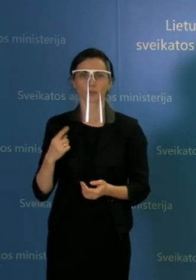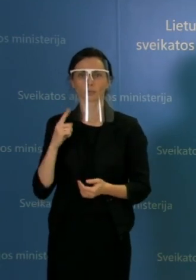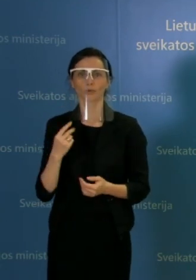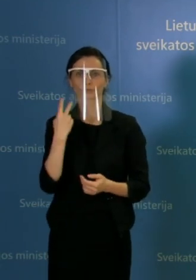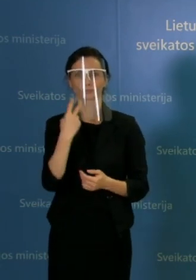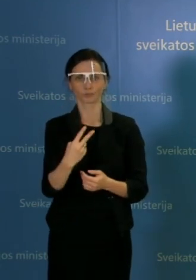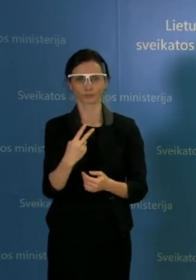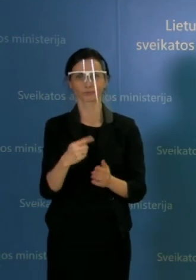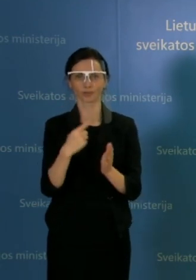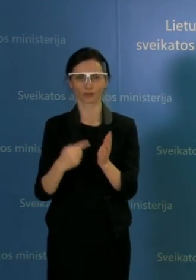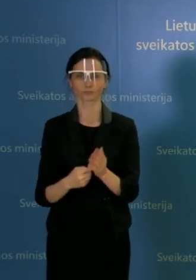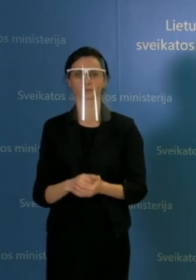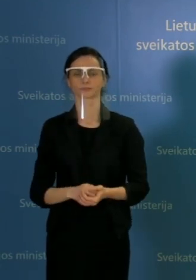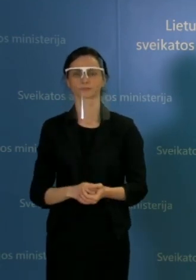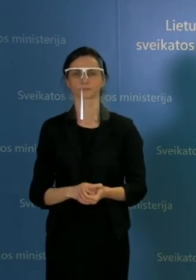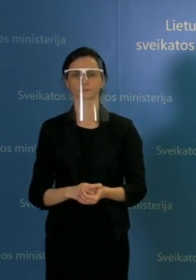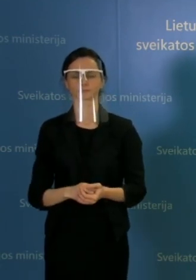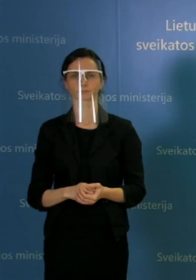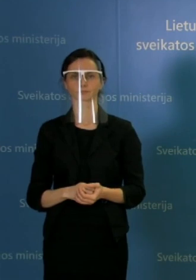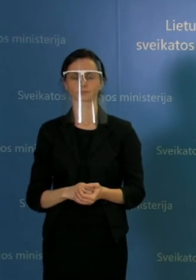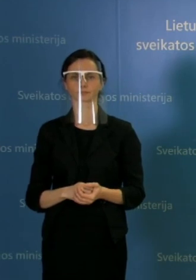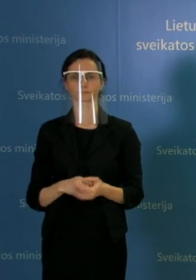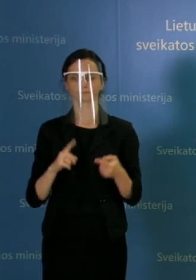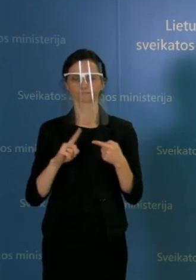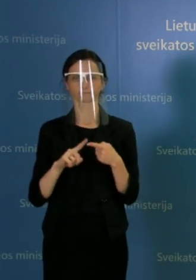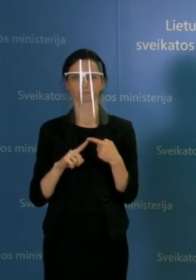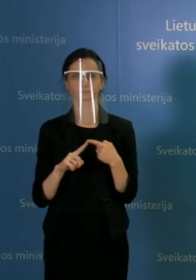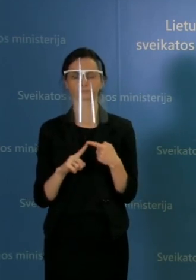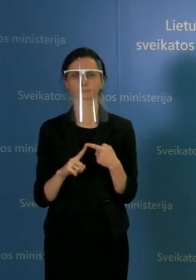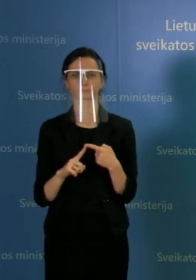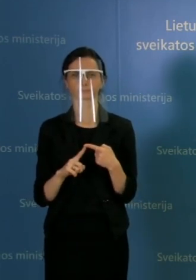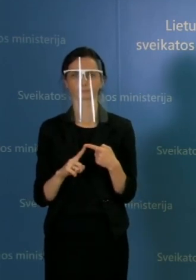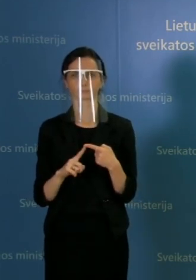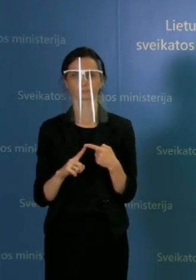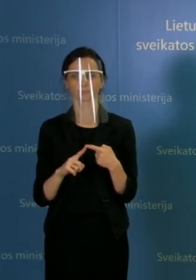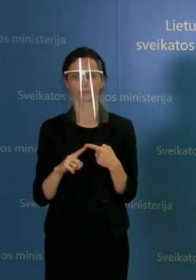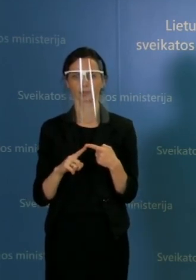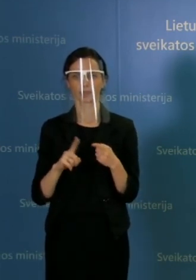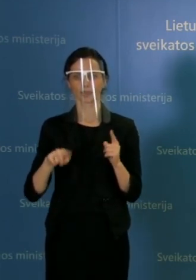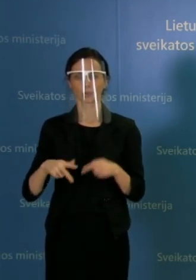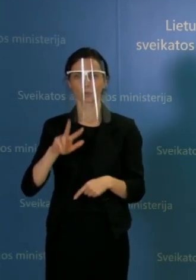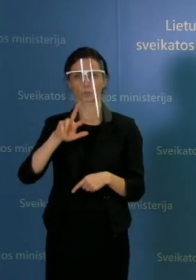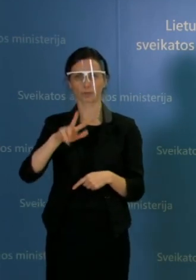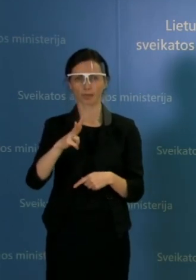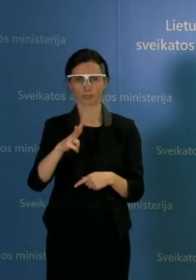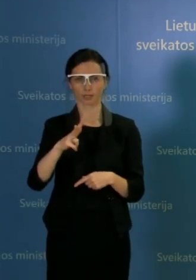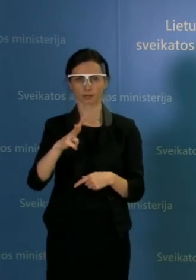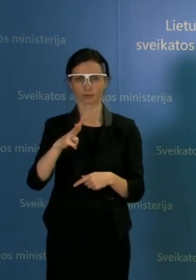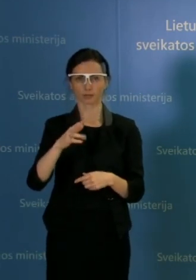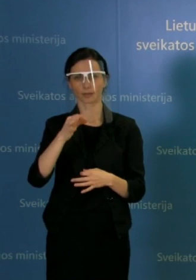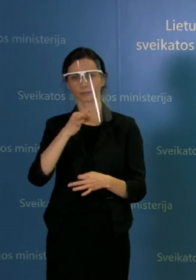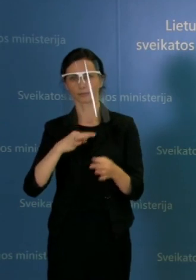praktiškai, bet jie susiję. Aš noriu vienas klausimas. Gal galit pasakyti, jeigu trečiadienį bus svarstoma iš esmės